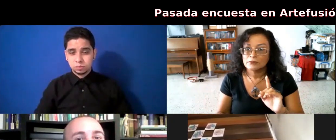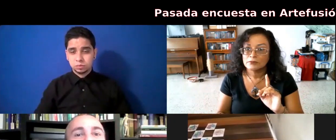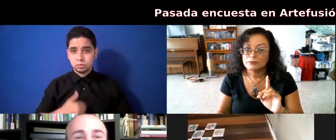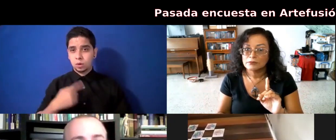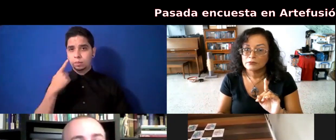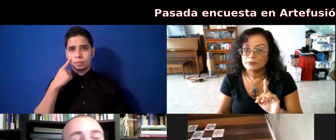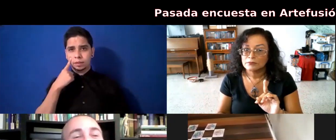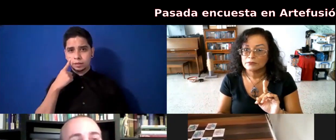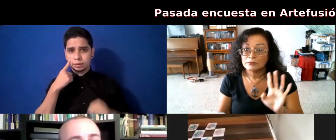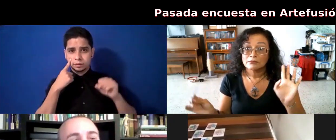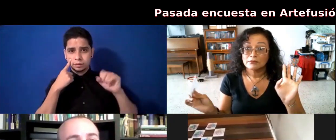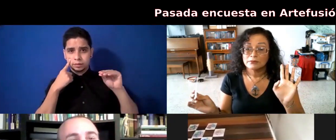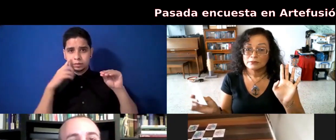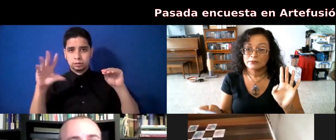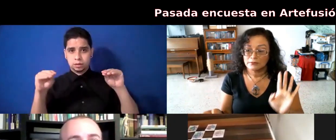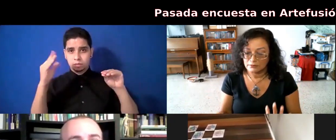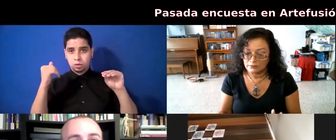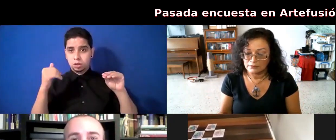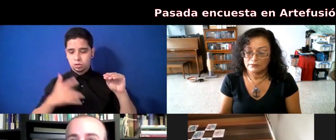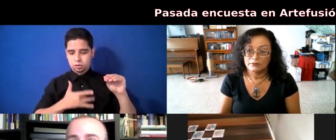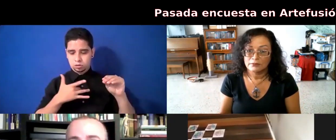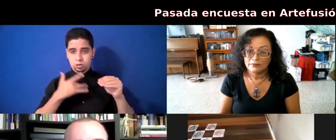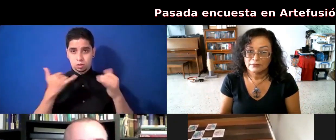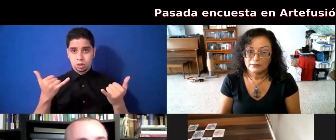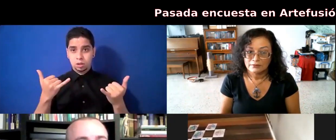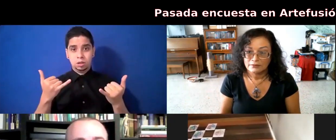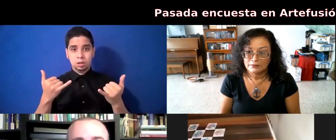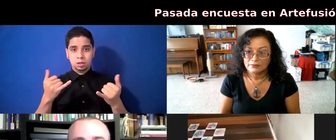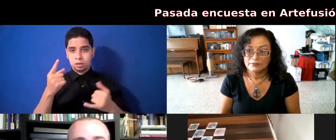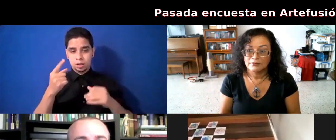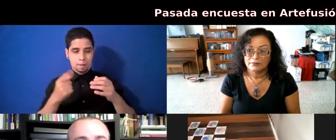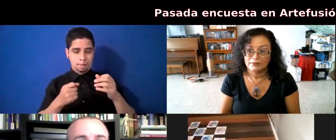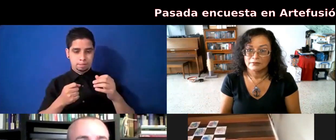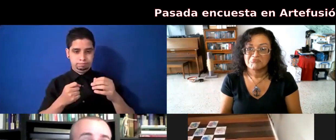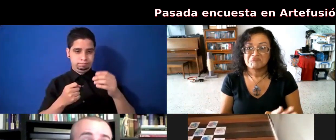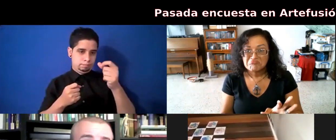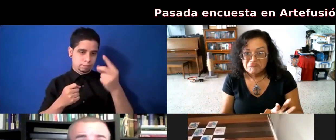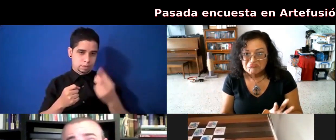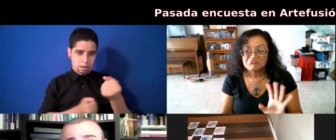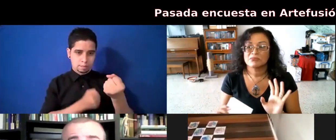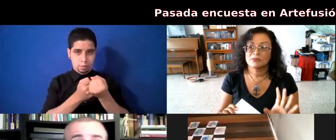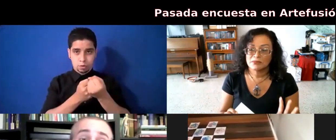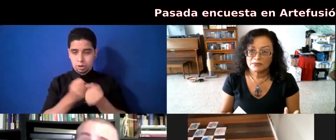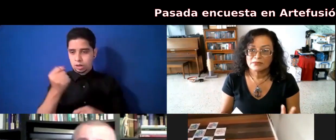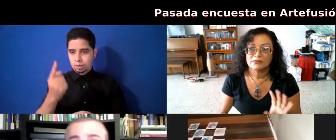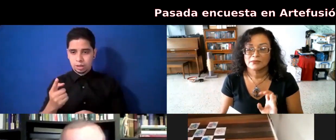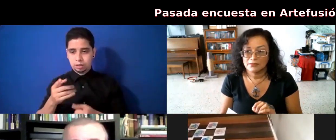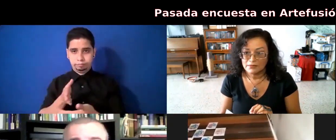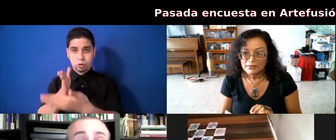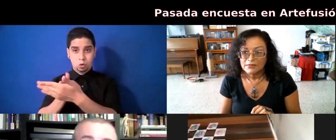porque es la sensación que tengo en este país que hay la mitad a favor y la mitad en contra. Y si la mitad que está en contra votó, pues yo